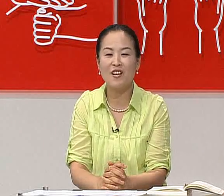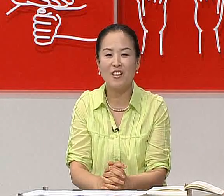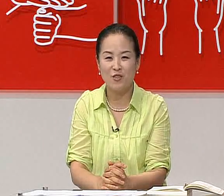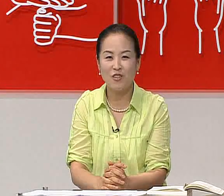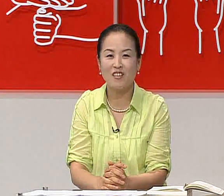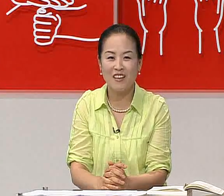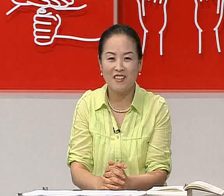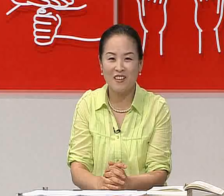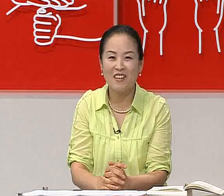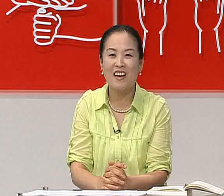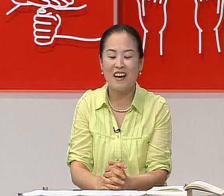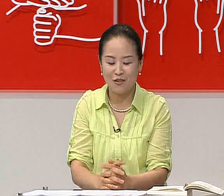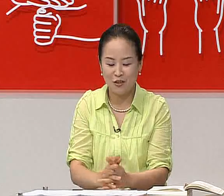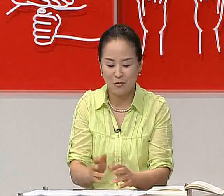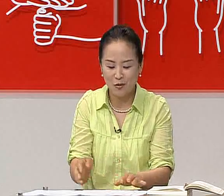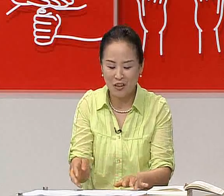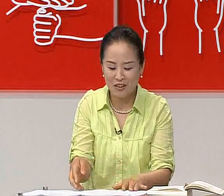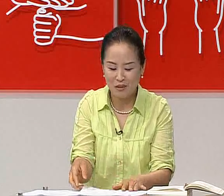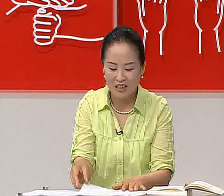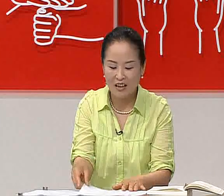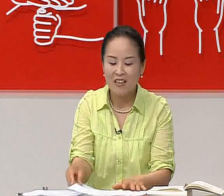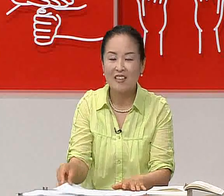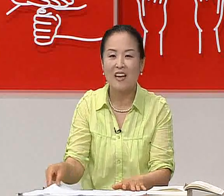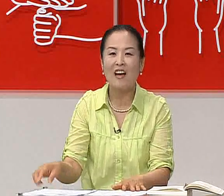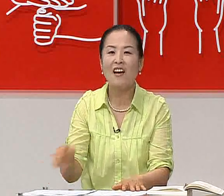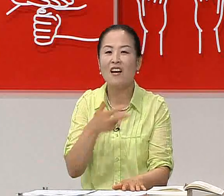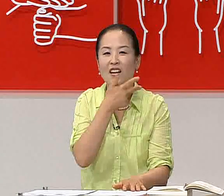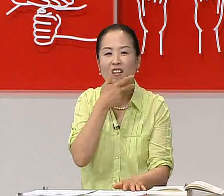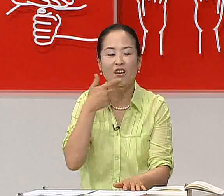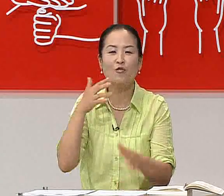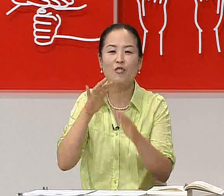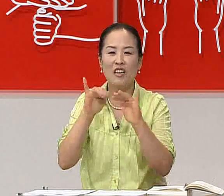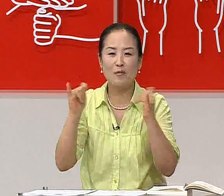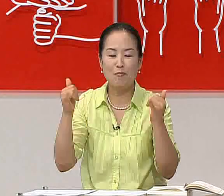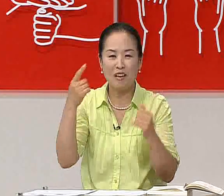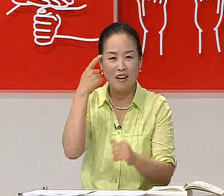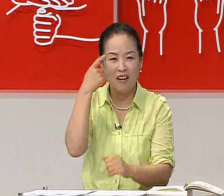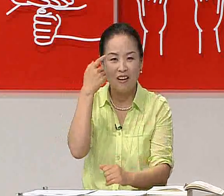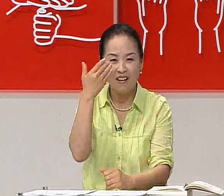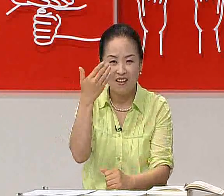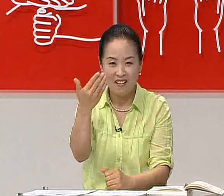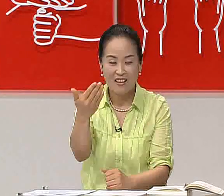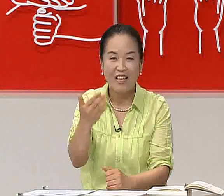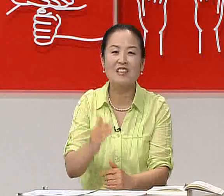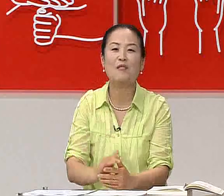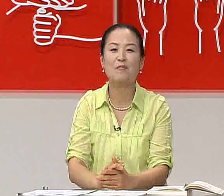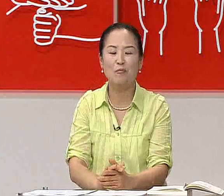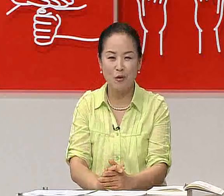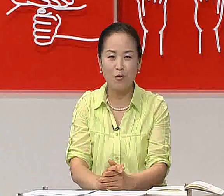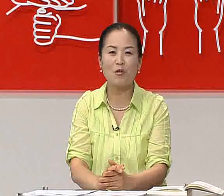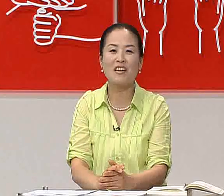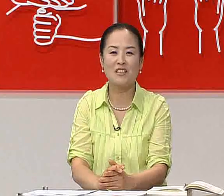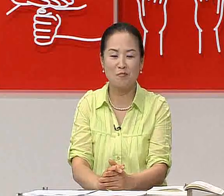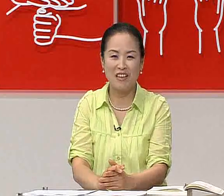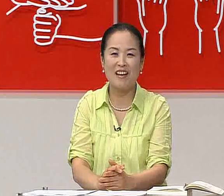이루어졌다는 것 알아두시면 좋겠습니다. 자, 영국 사람입니까? 다시 한번 배워보도록 하겠습니다.